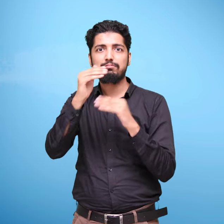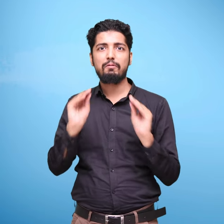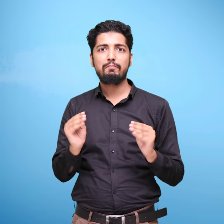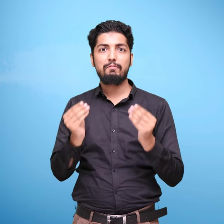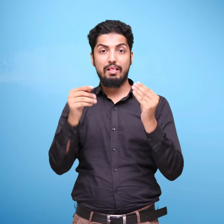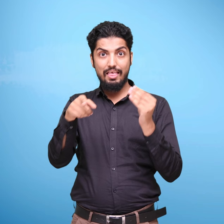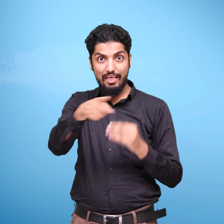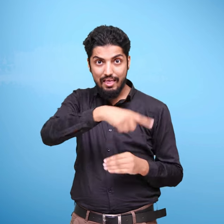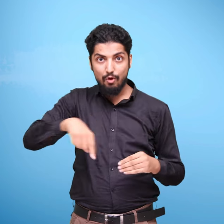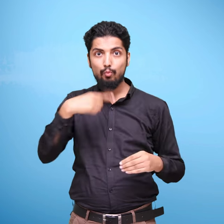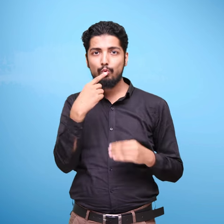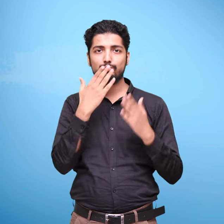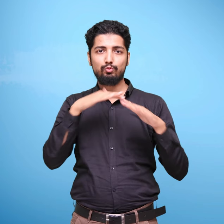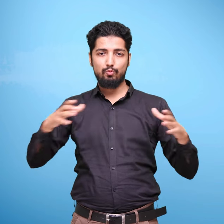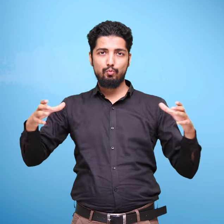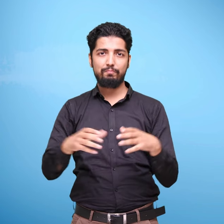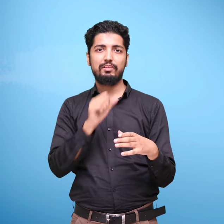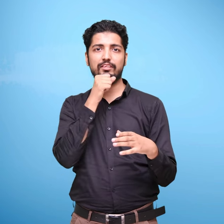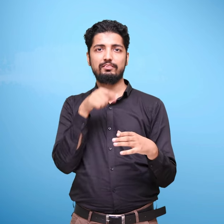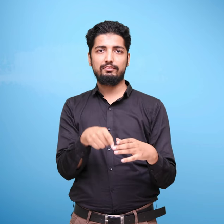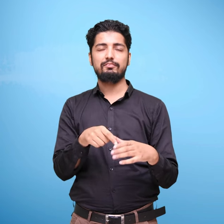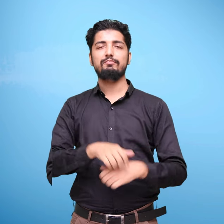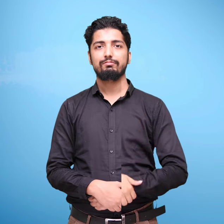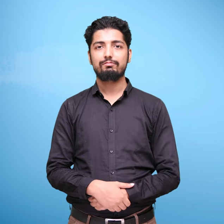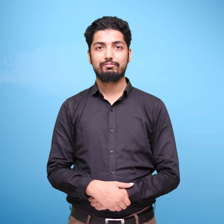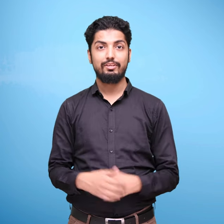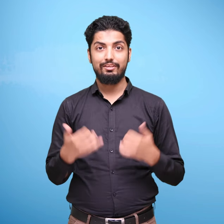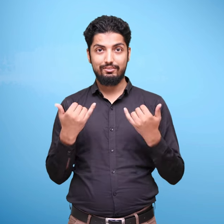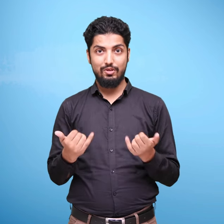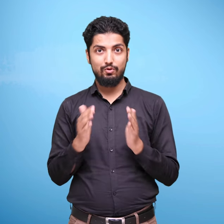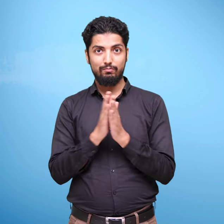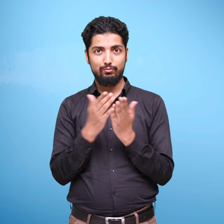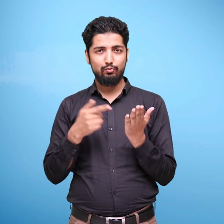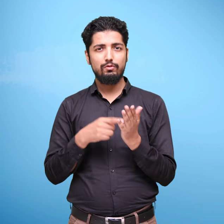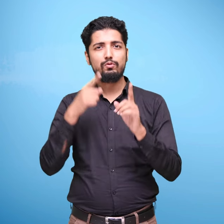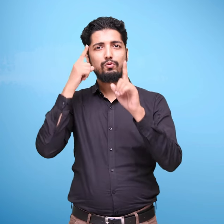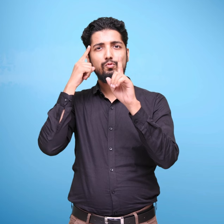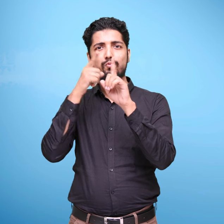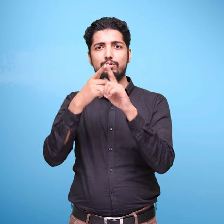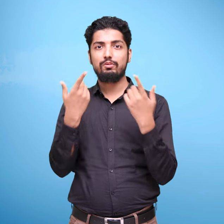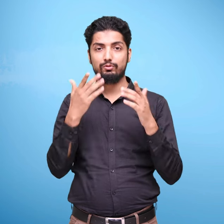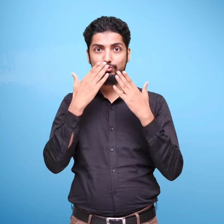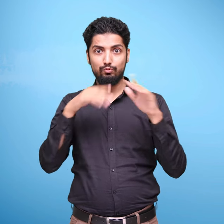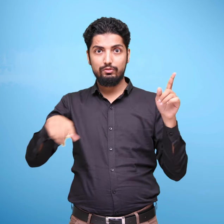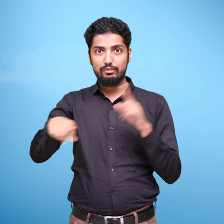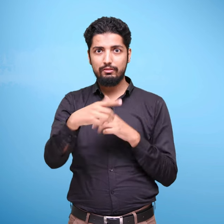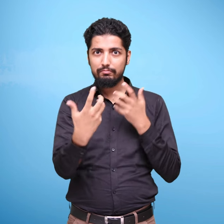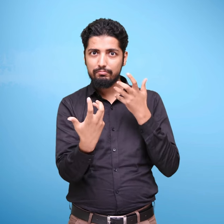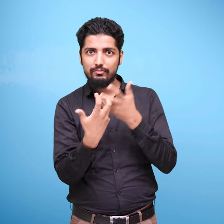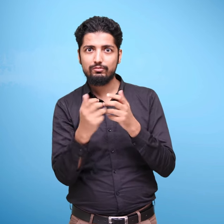आयुवर्ग के बच्चों के लिए खेल आधारित शिक्षा शास्त्रिय उपागम को प्रोचसाहित करने वाले एक उपकरण के रूप में